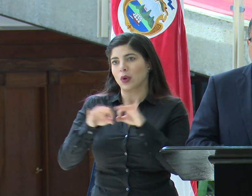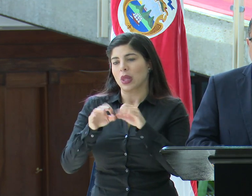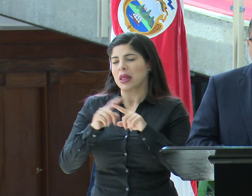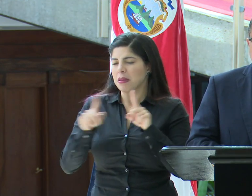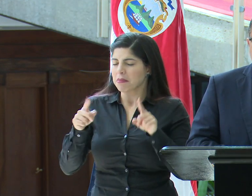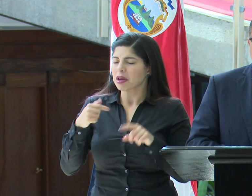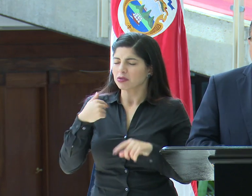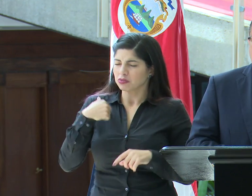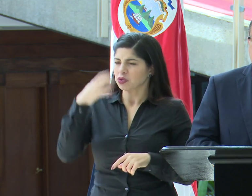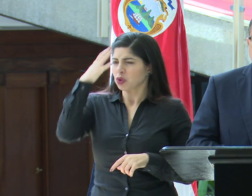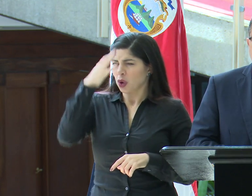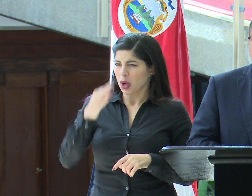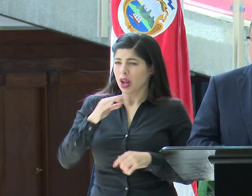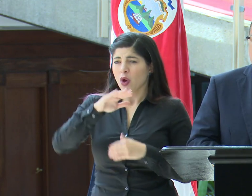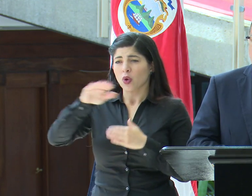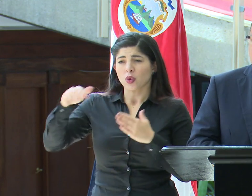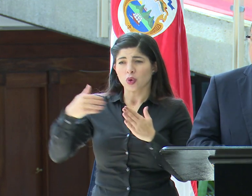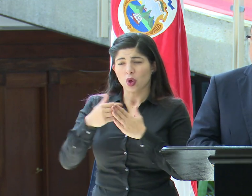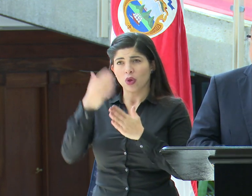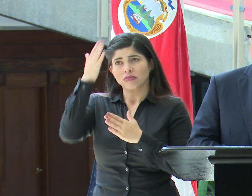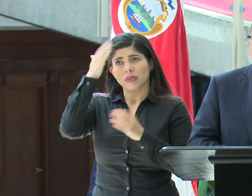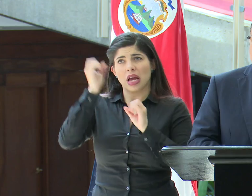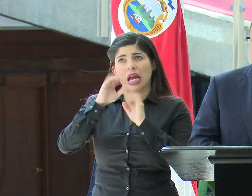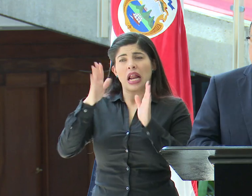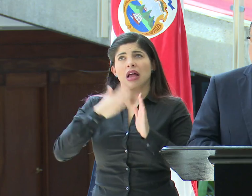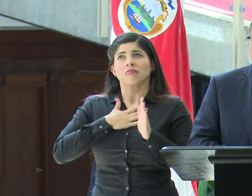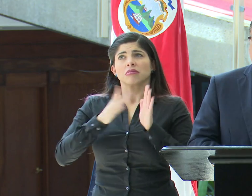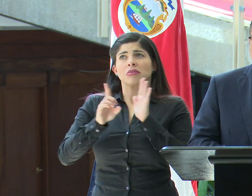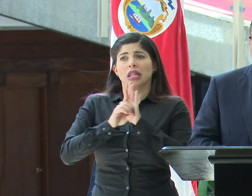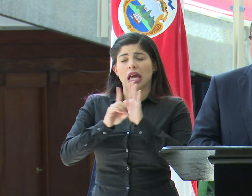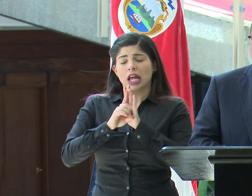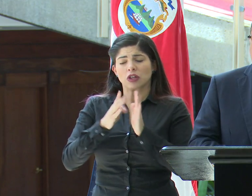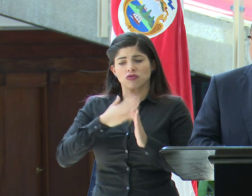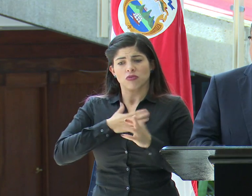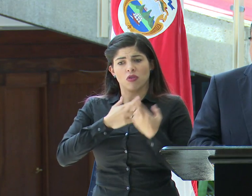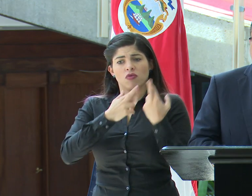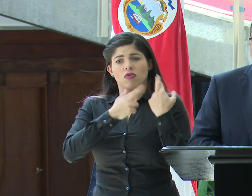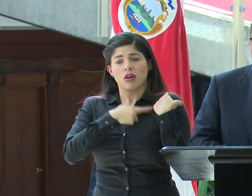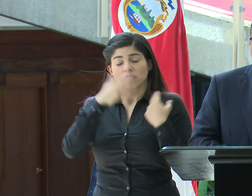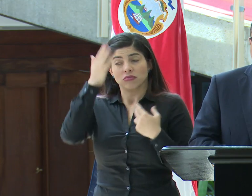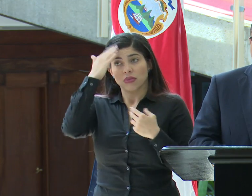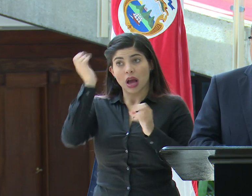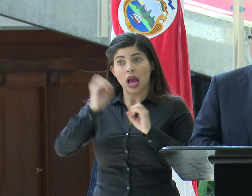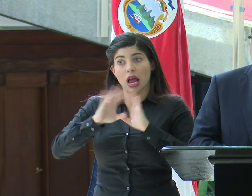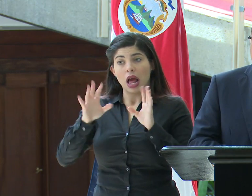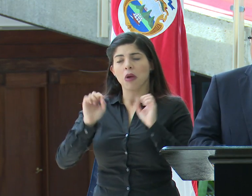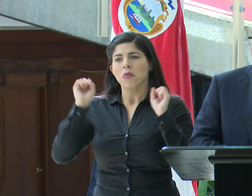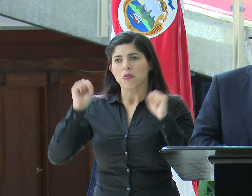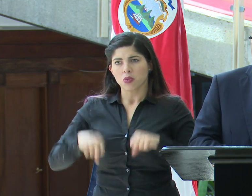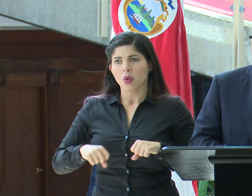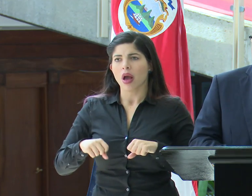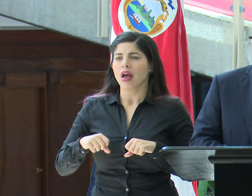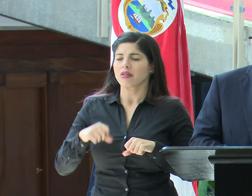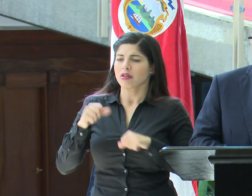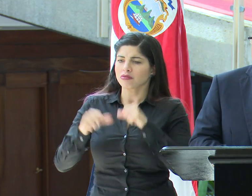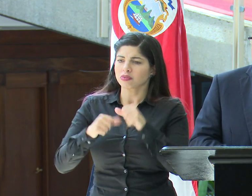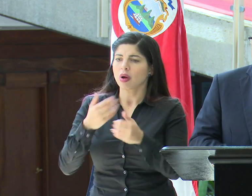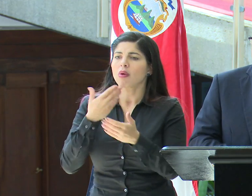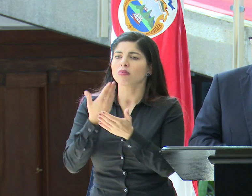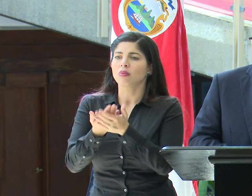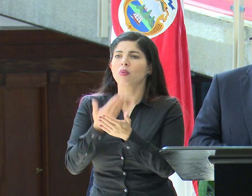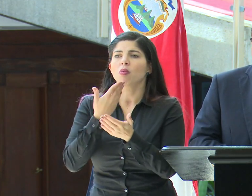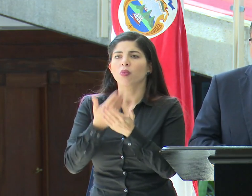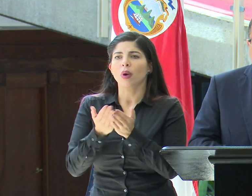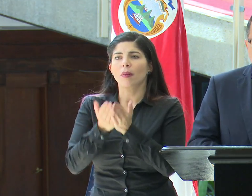que creo que todos teniendo claros cuáles son nuestros derechos, nuestras responsabilidades, vamos a poder llevar a buen puerto.